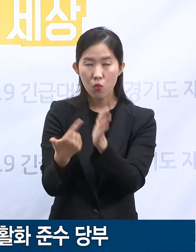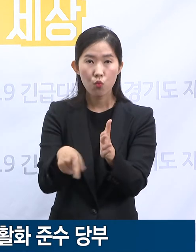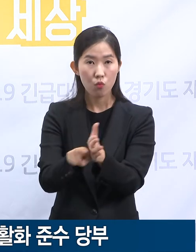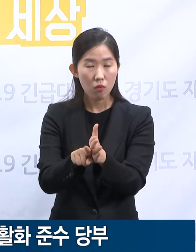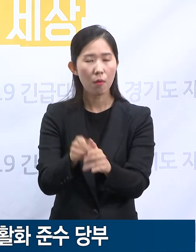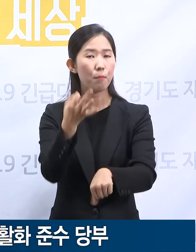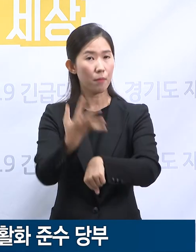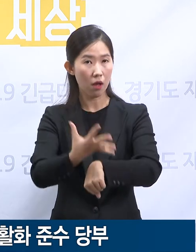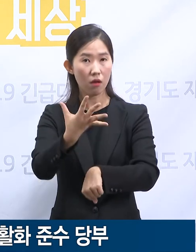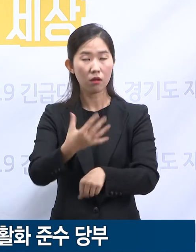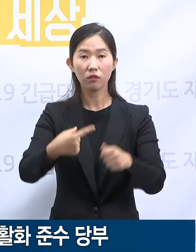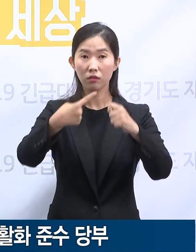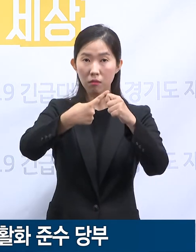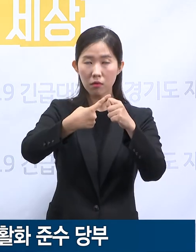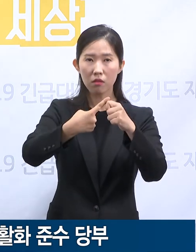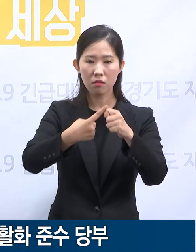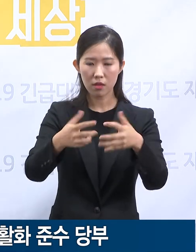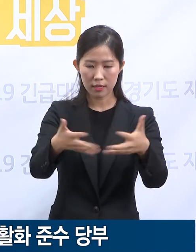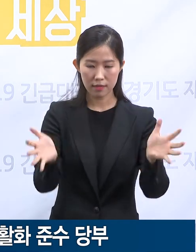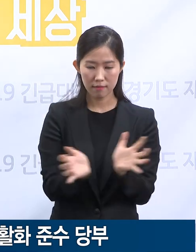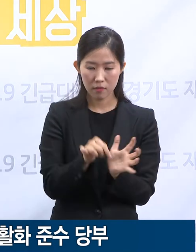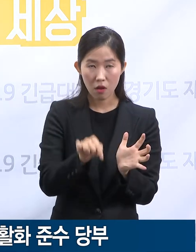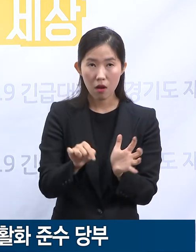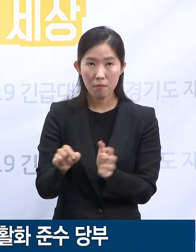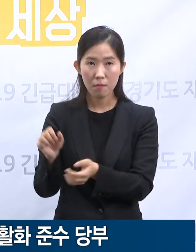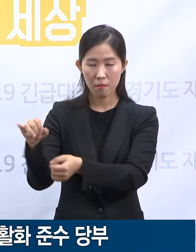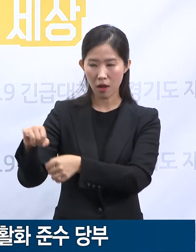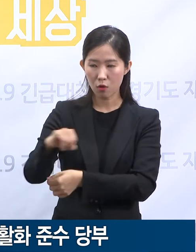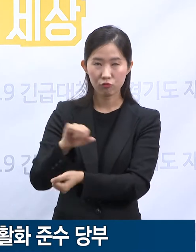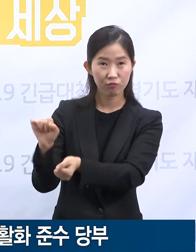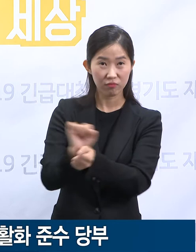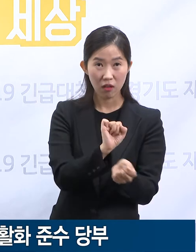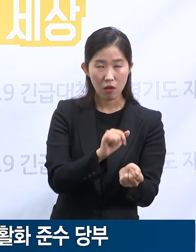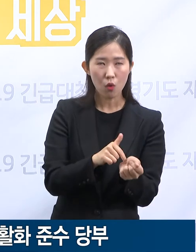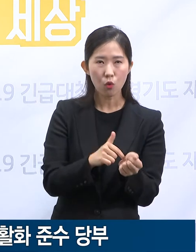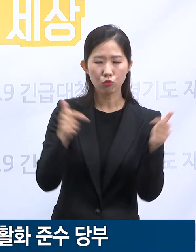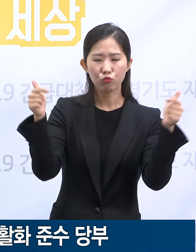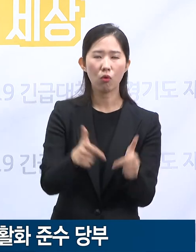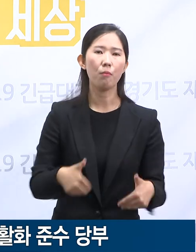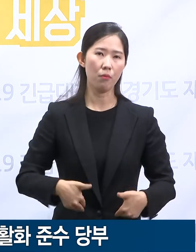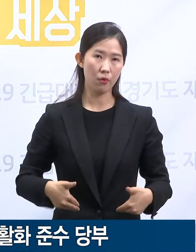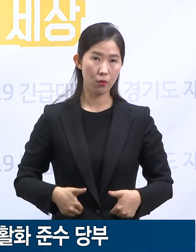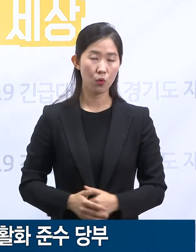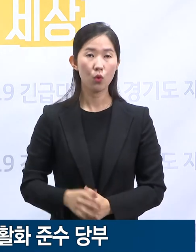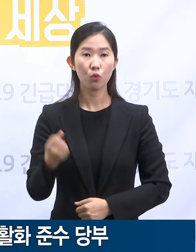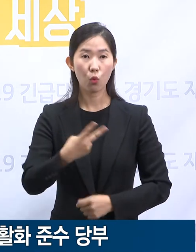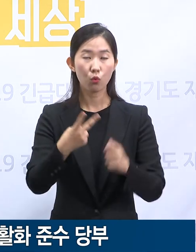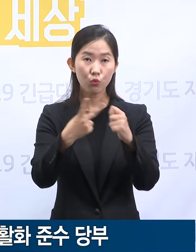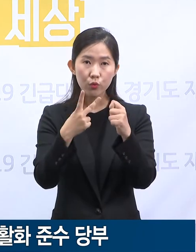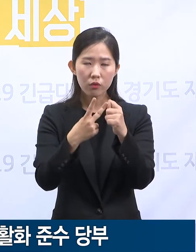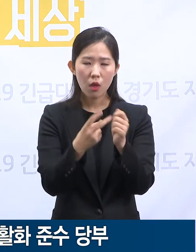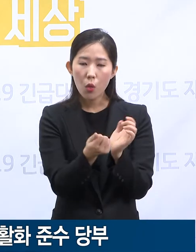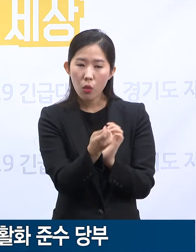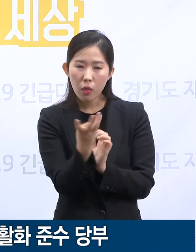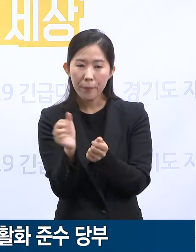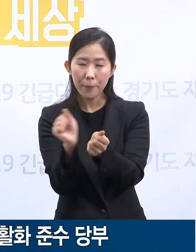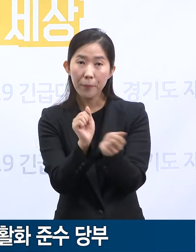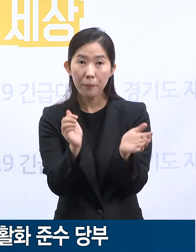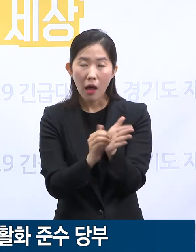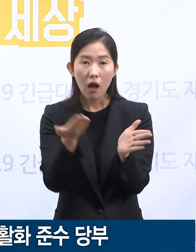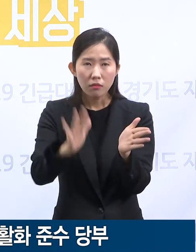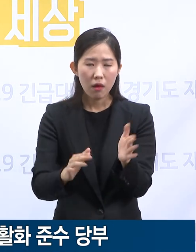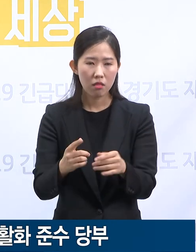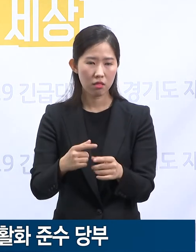첫째, 어느 집단 내로 바이러스 유입 확률을 낮춰야 하며, 둘째, 소수의 유입이 있다 해도 그것이